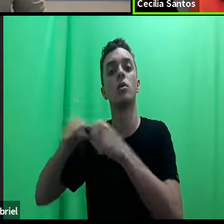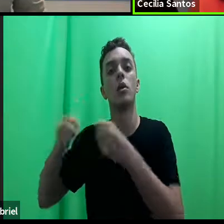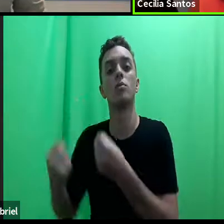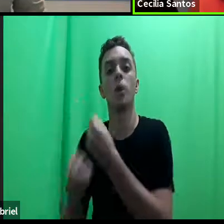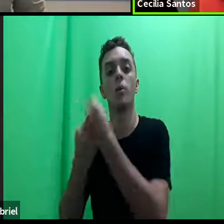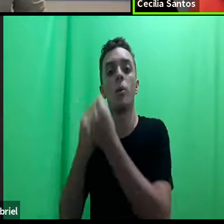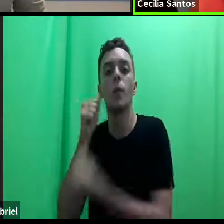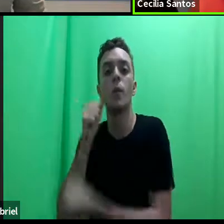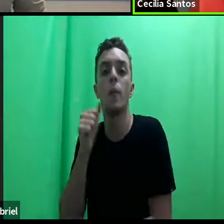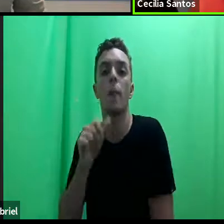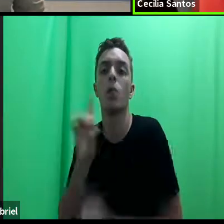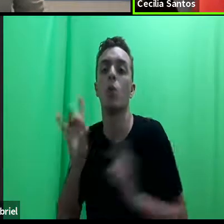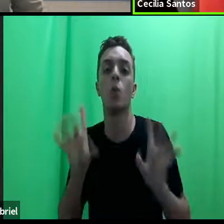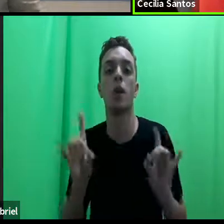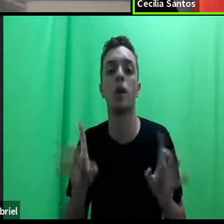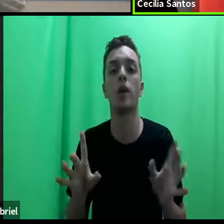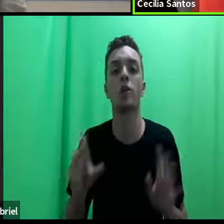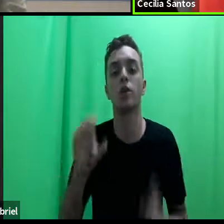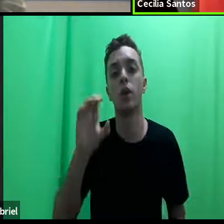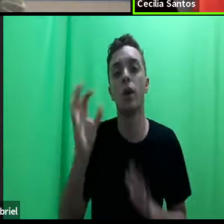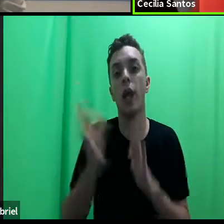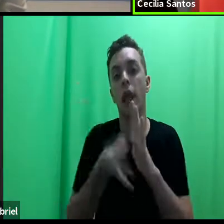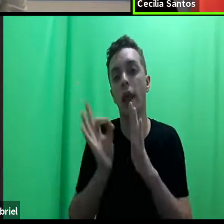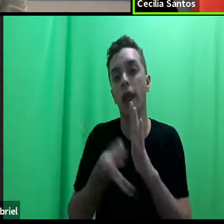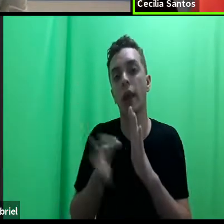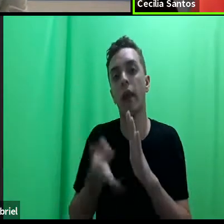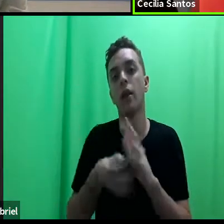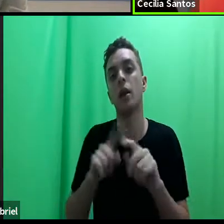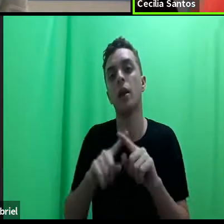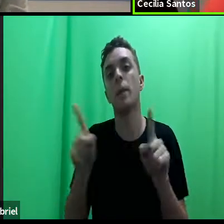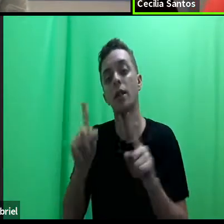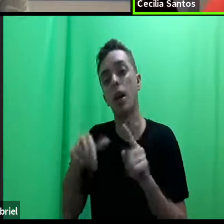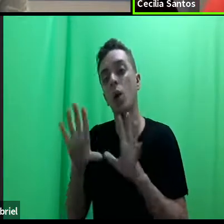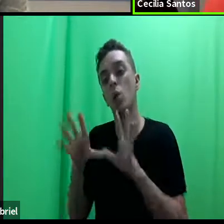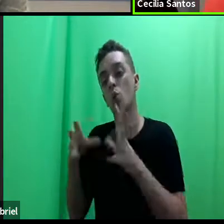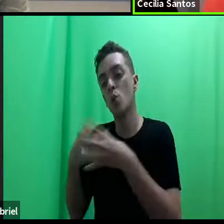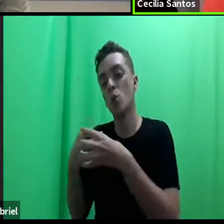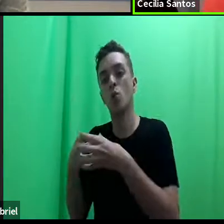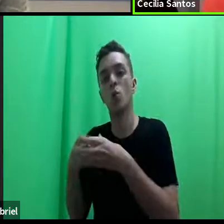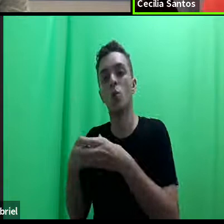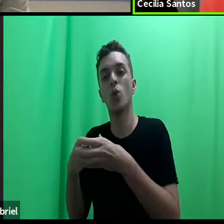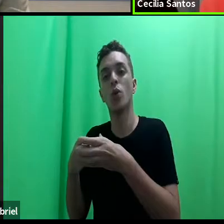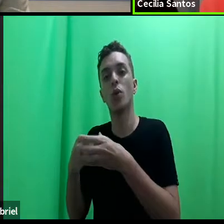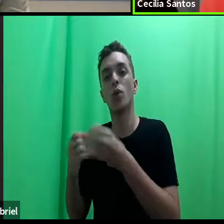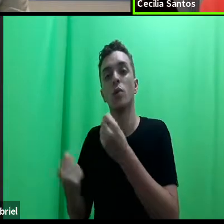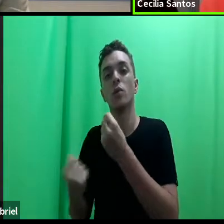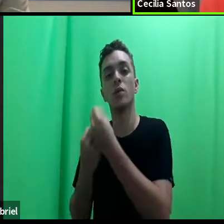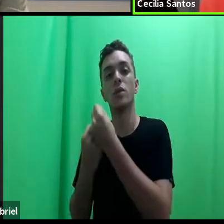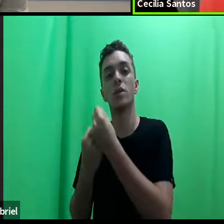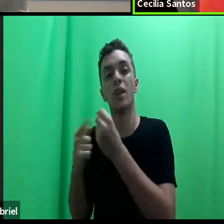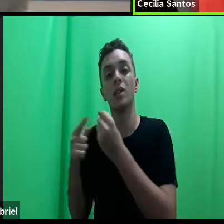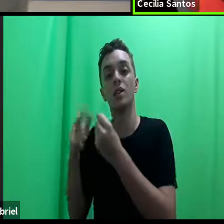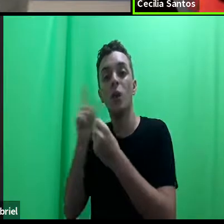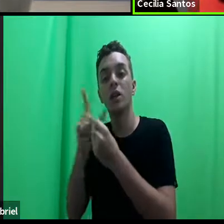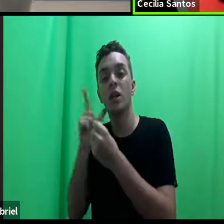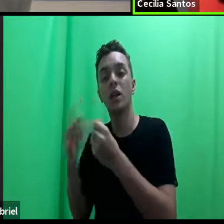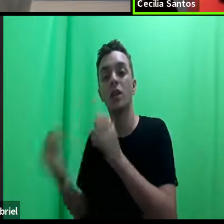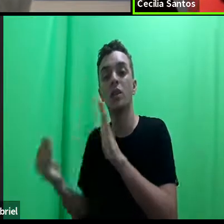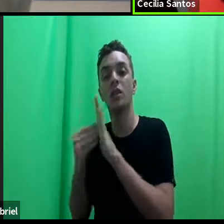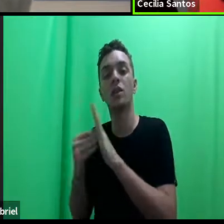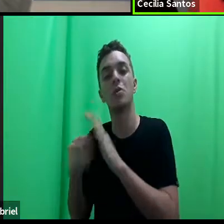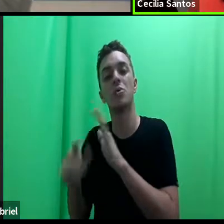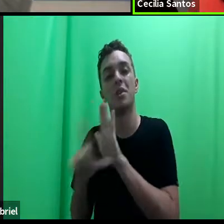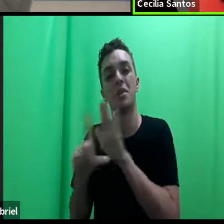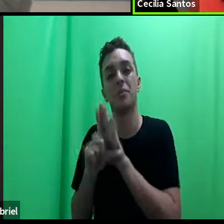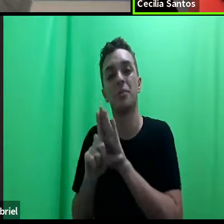não são chamadas de clínicas jurídicas, mas são núcleos da implementação de uma lei, mas parece,